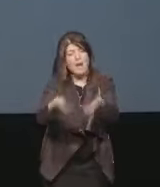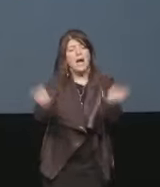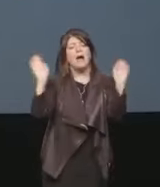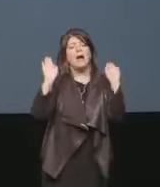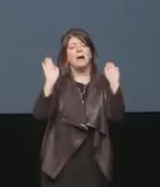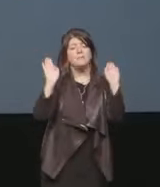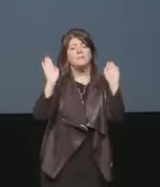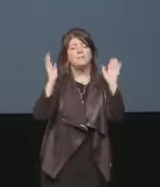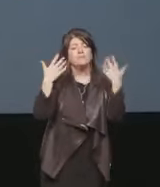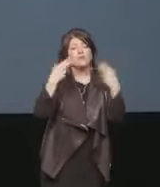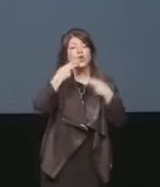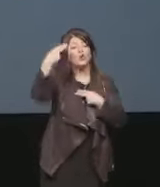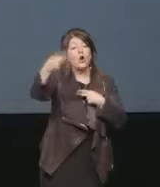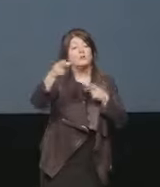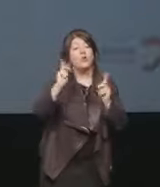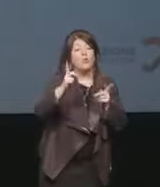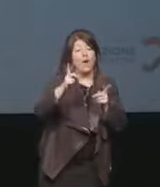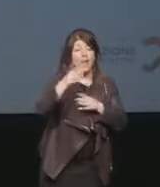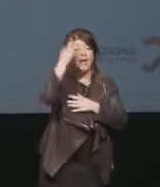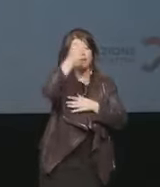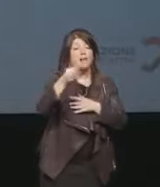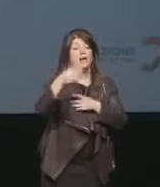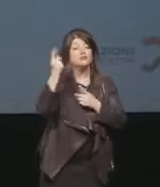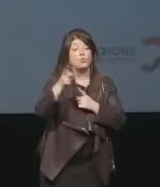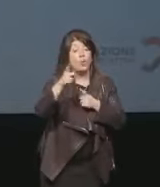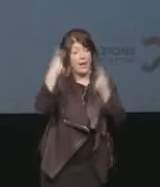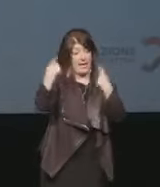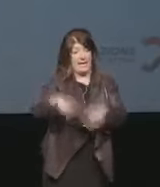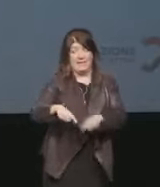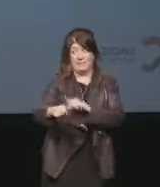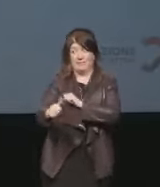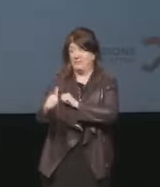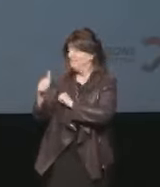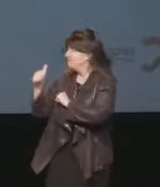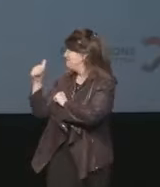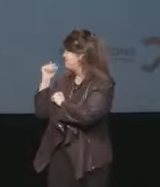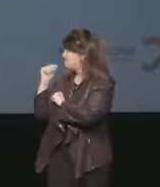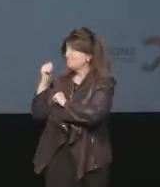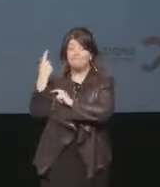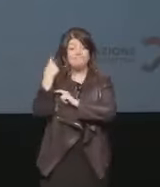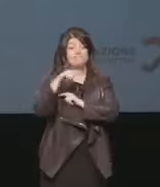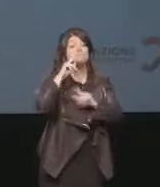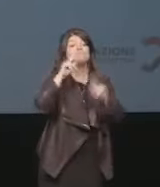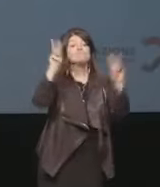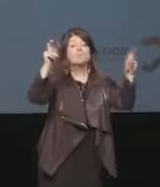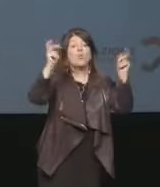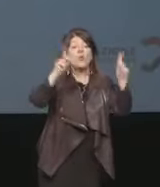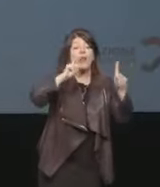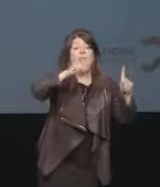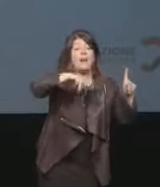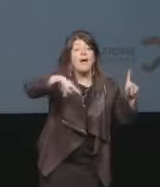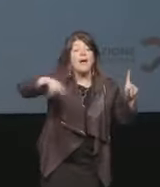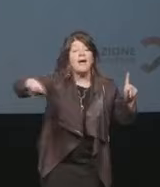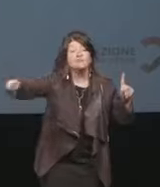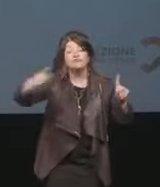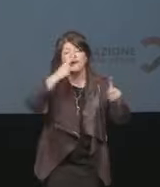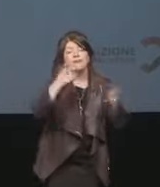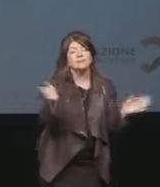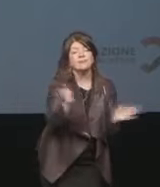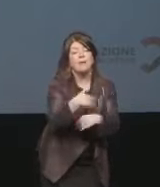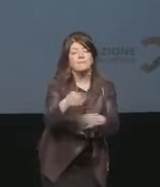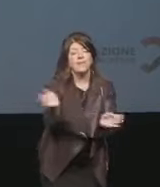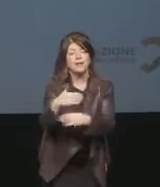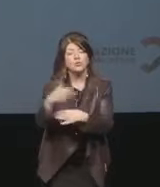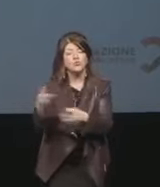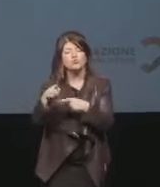che oggi ha un nome e un'immagine e si chiama Leggere dappertutto. Leggere dappertutto è un'inserire di